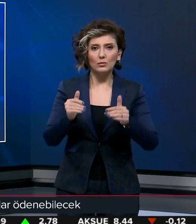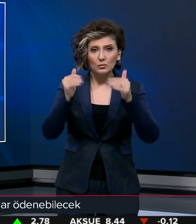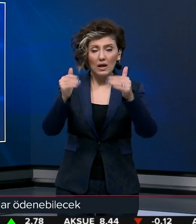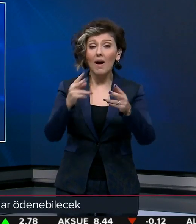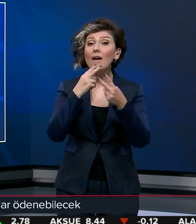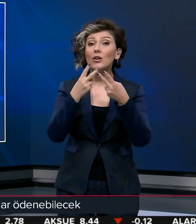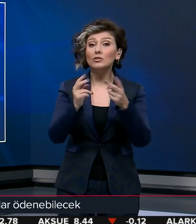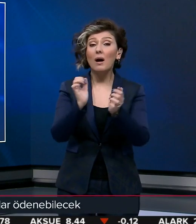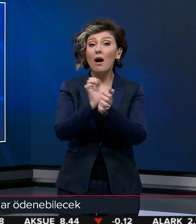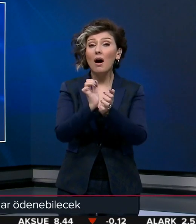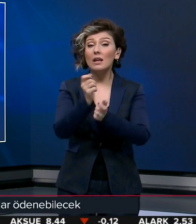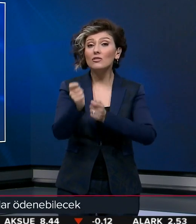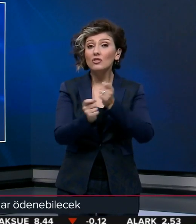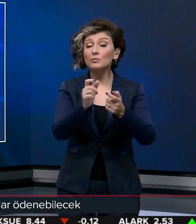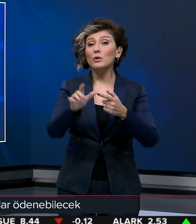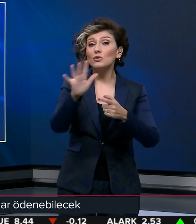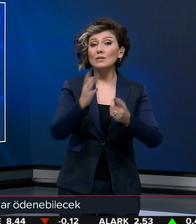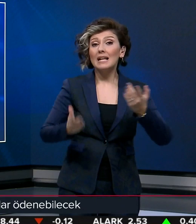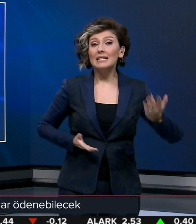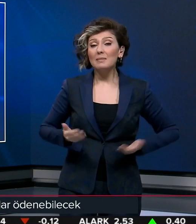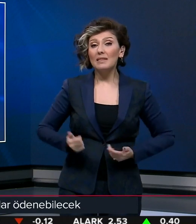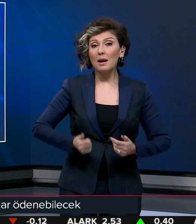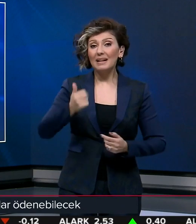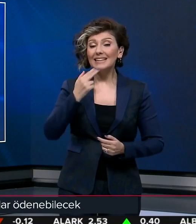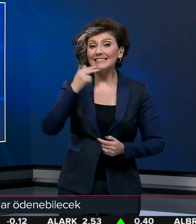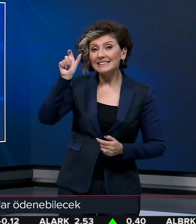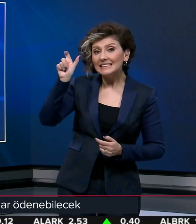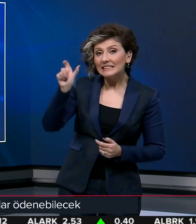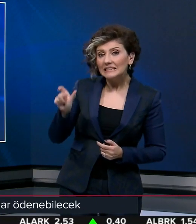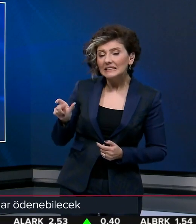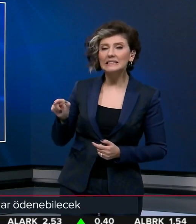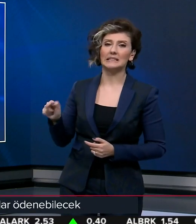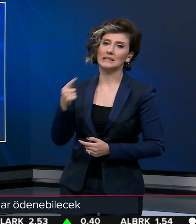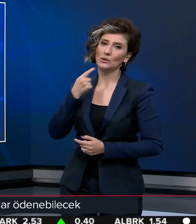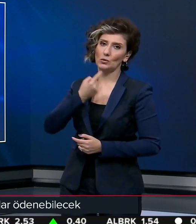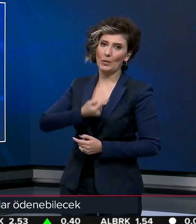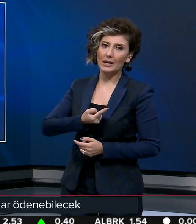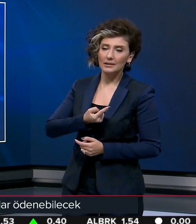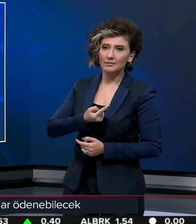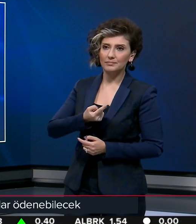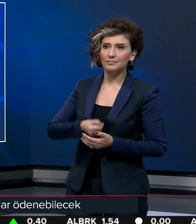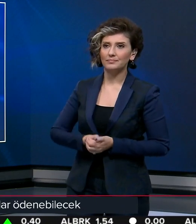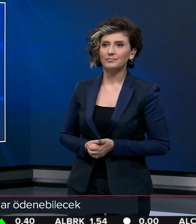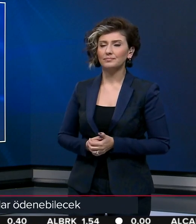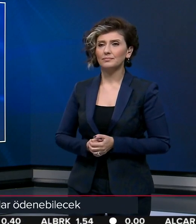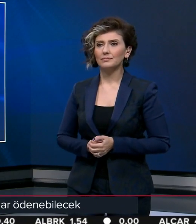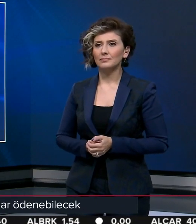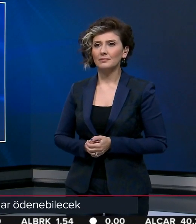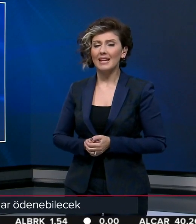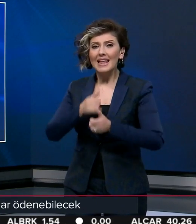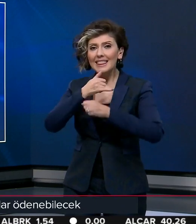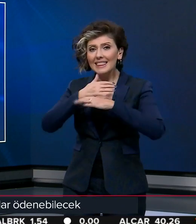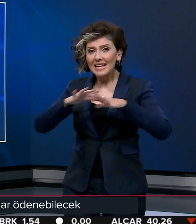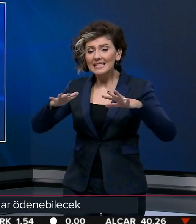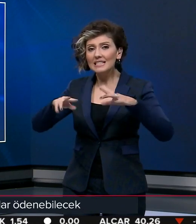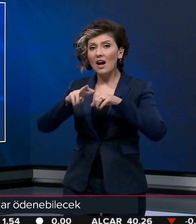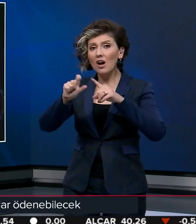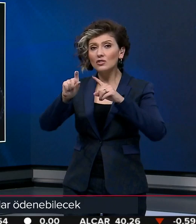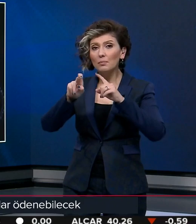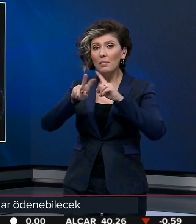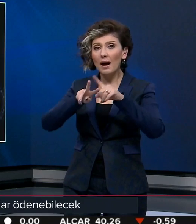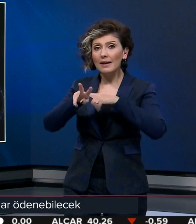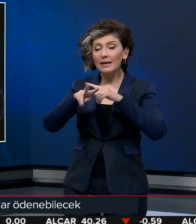Açıklama, Aile, Çalışma ve Sosyal Hizmetler Bakanı Zehra Zümrüt Selçuk'tan geldi. Denizli'nin